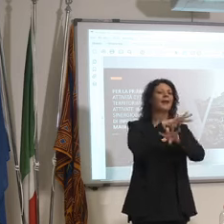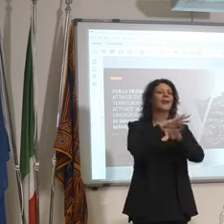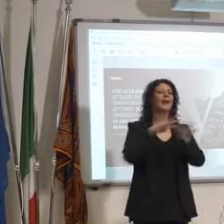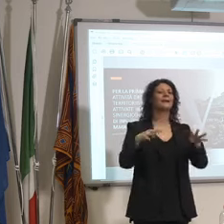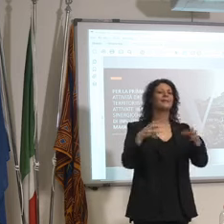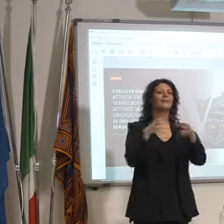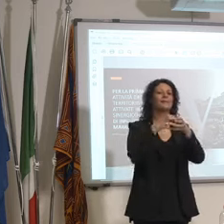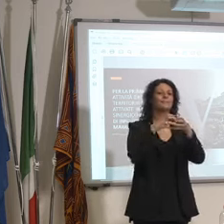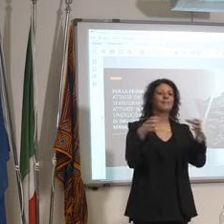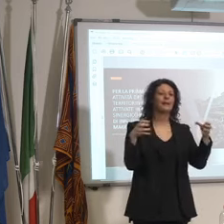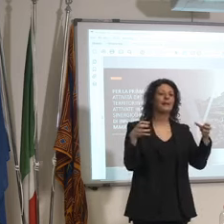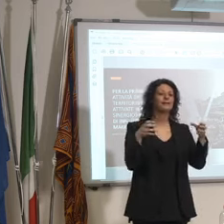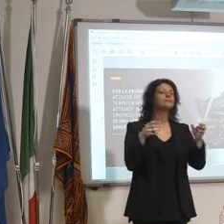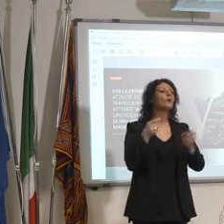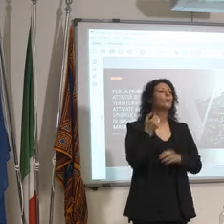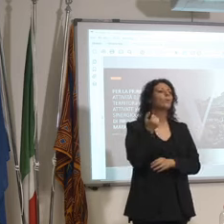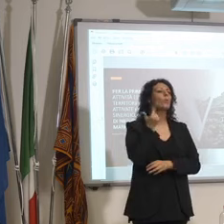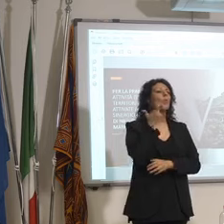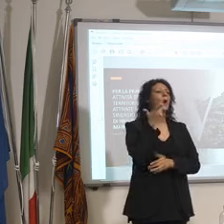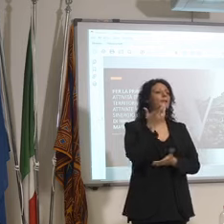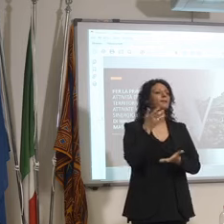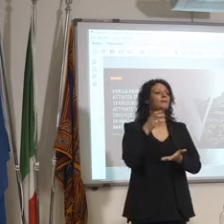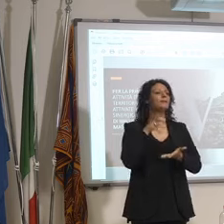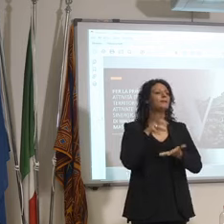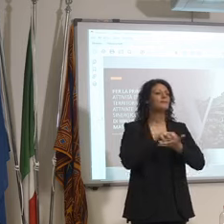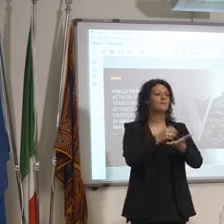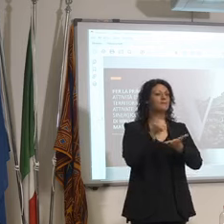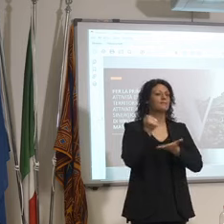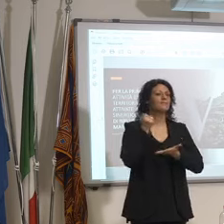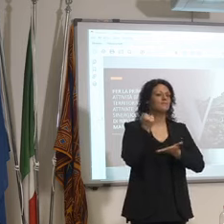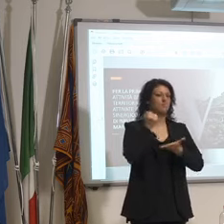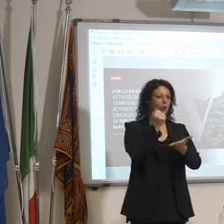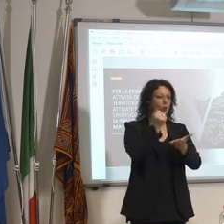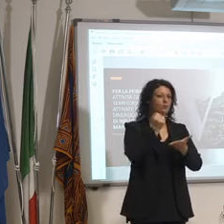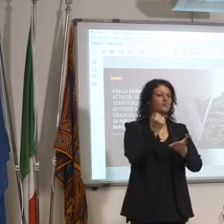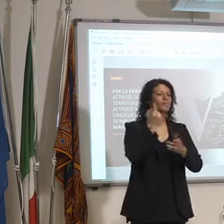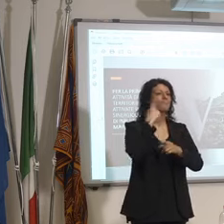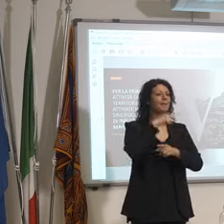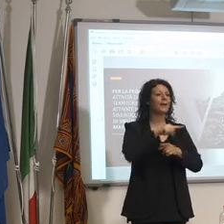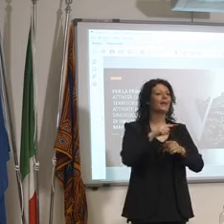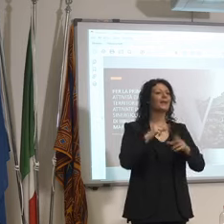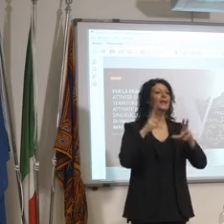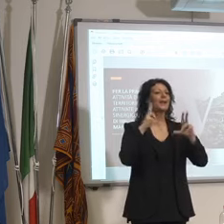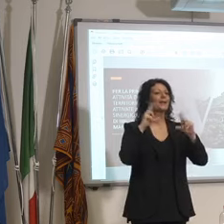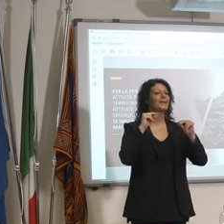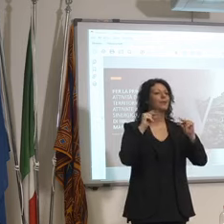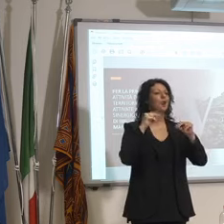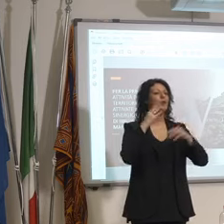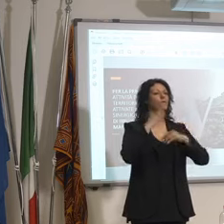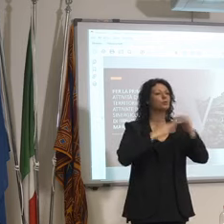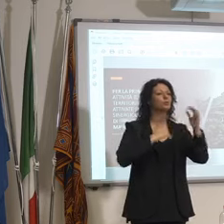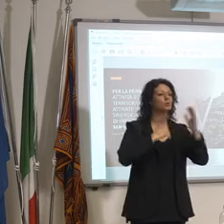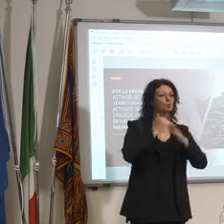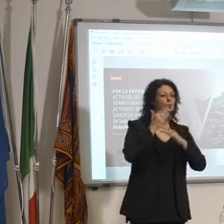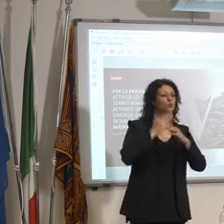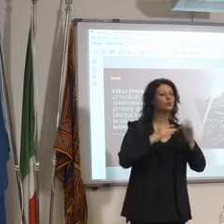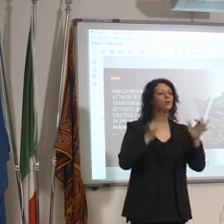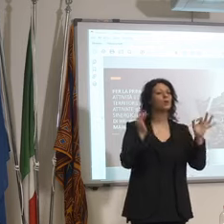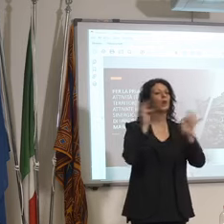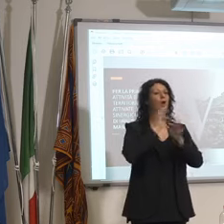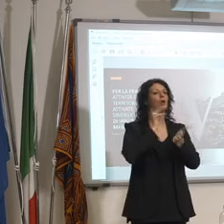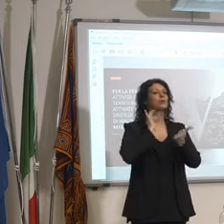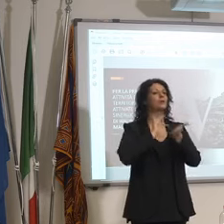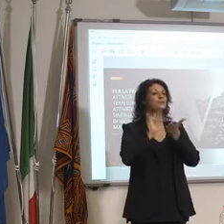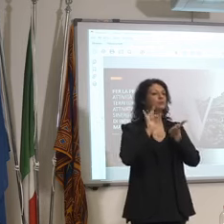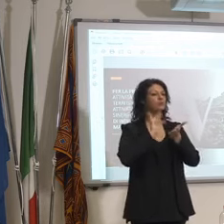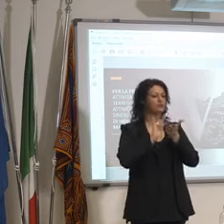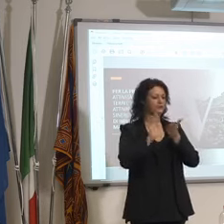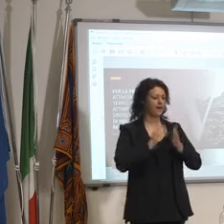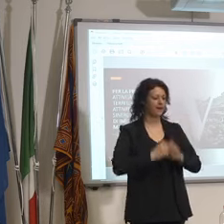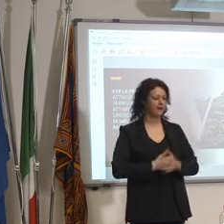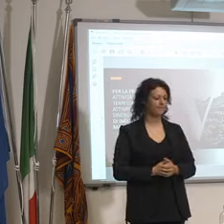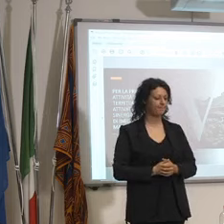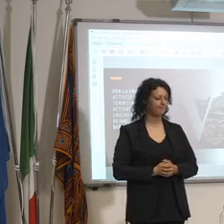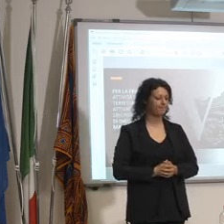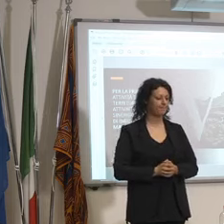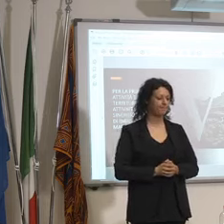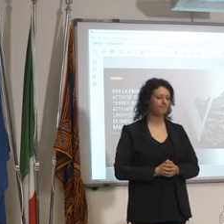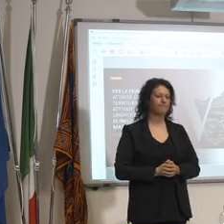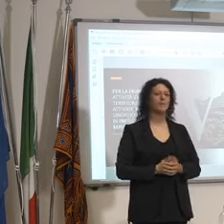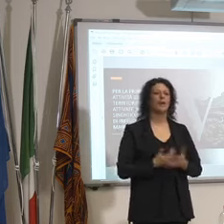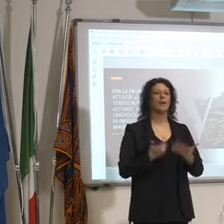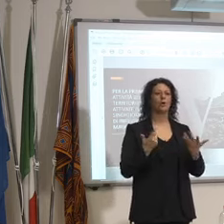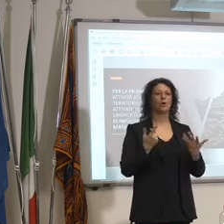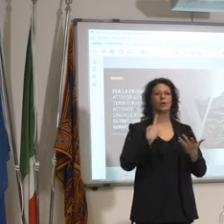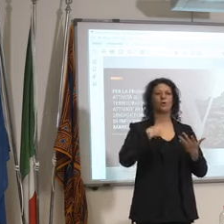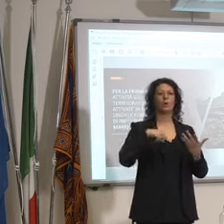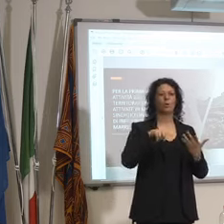quanti soldi metterai nel scorrimento del bando per il rinnovo delle strutture innovazione digitale se mi dai poi che cifra allora guarda noi in